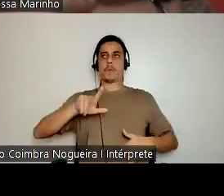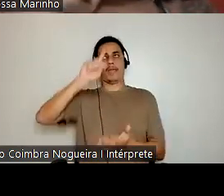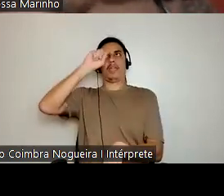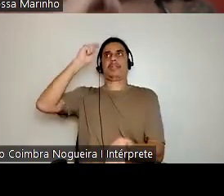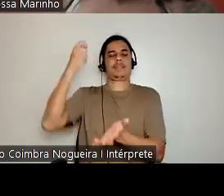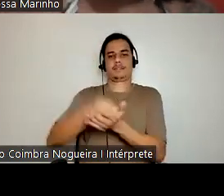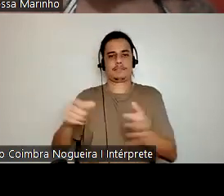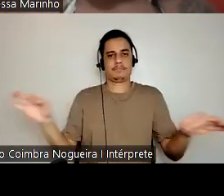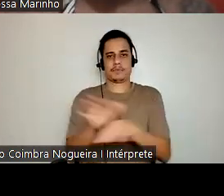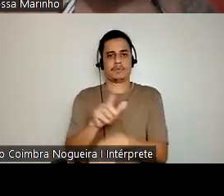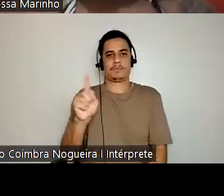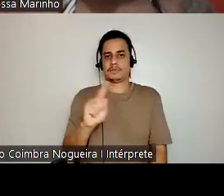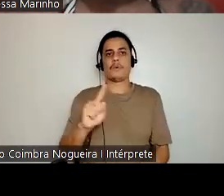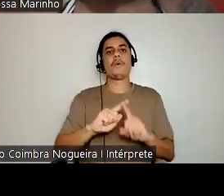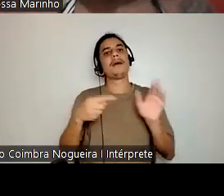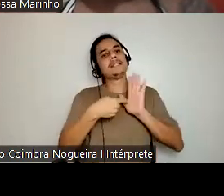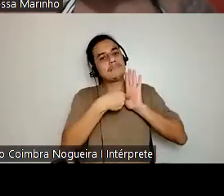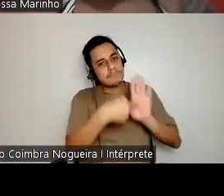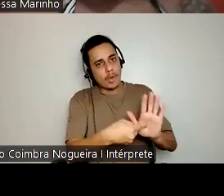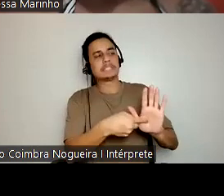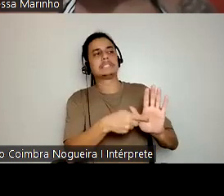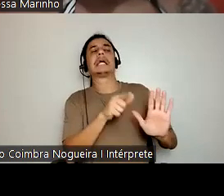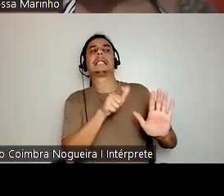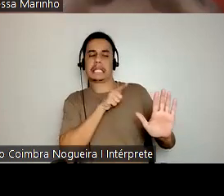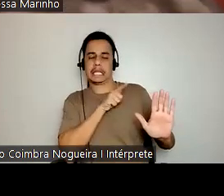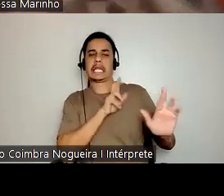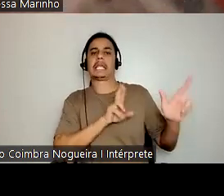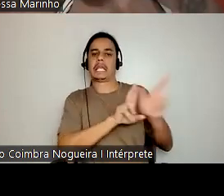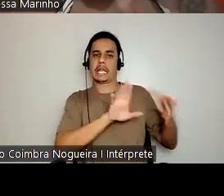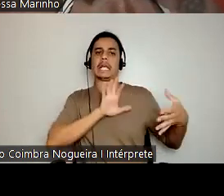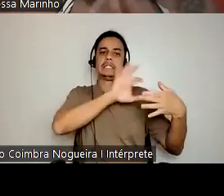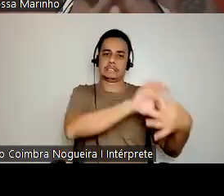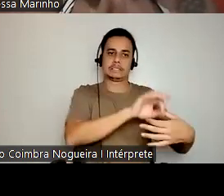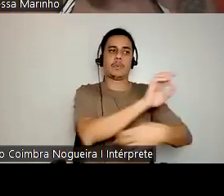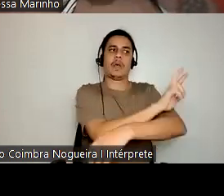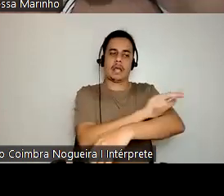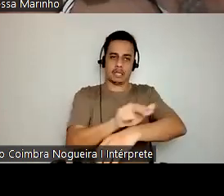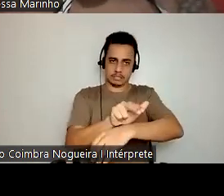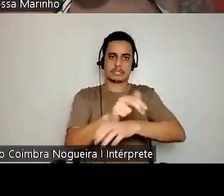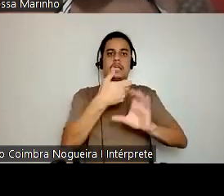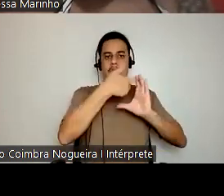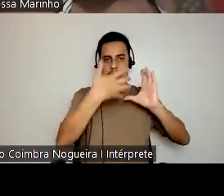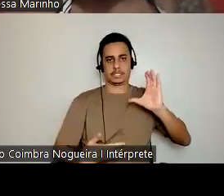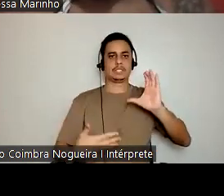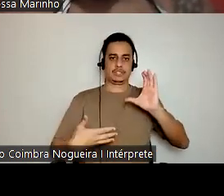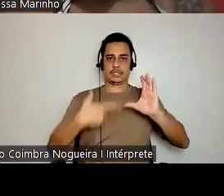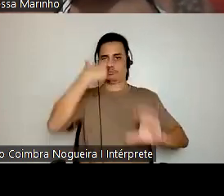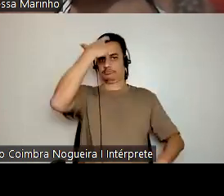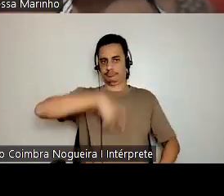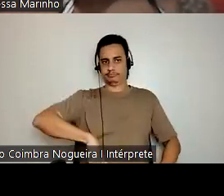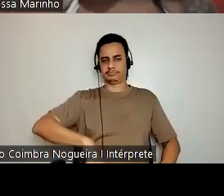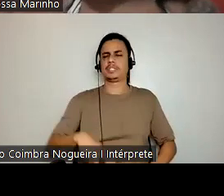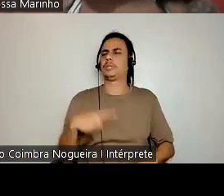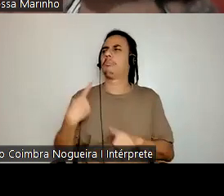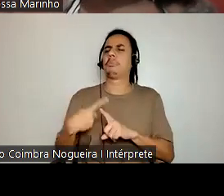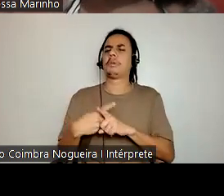indicadores de uma racialidade. E aí, de onde é que vem esse racismo antinegro? Eu não